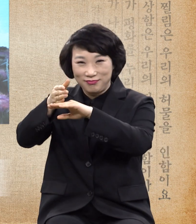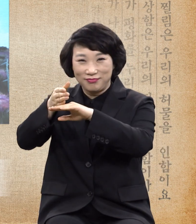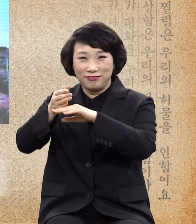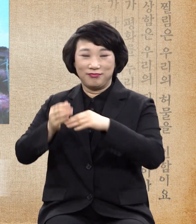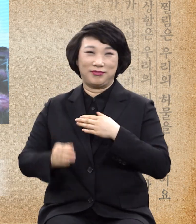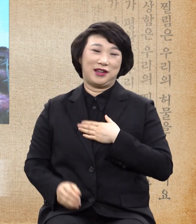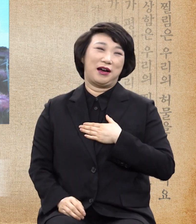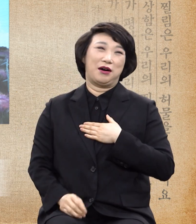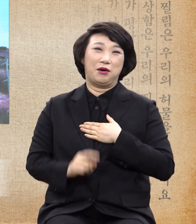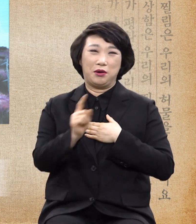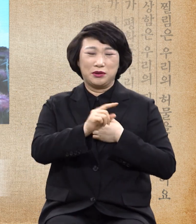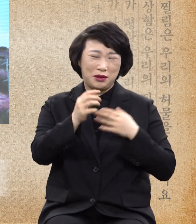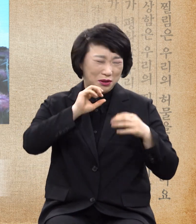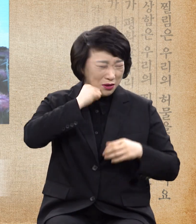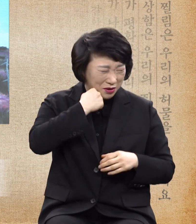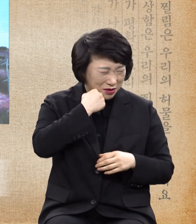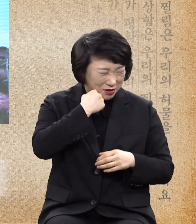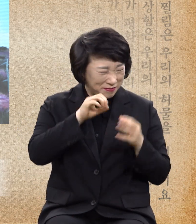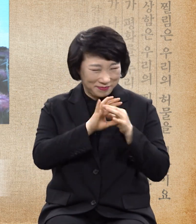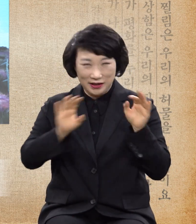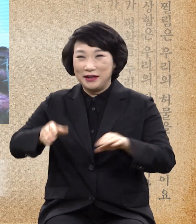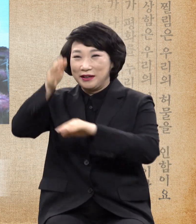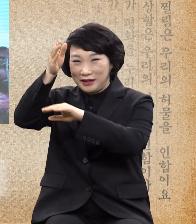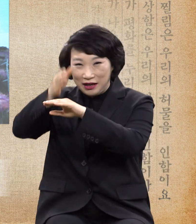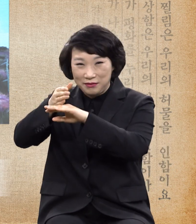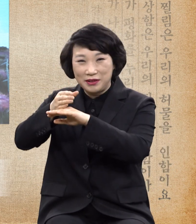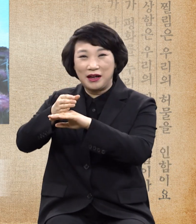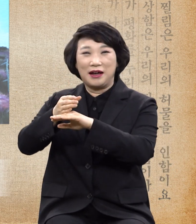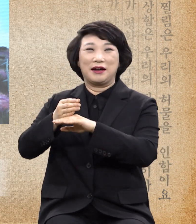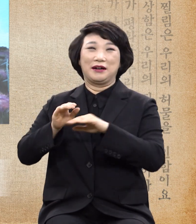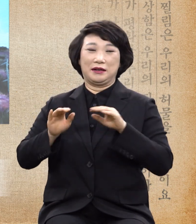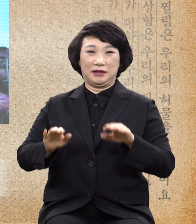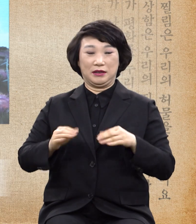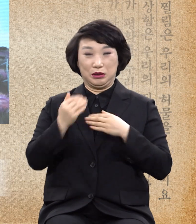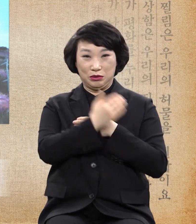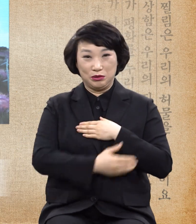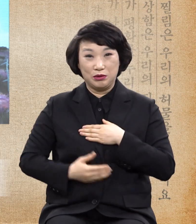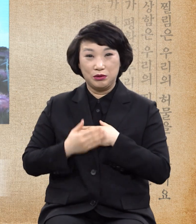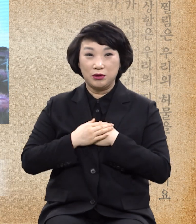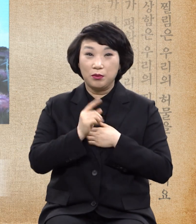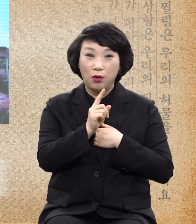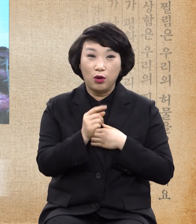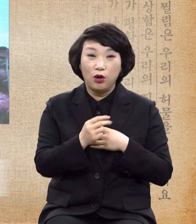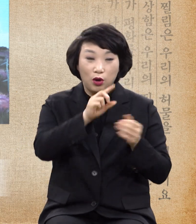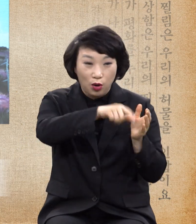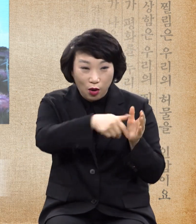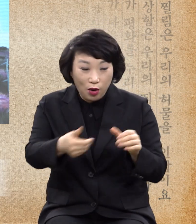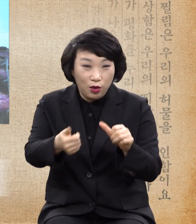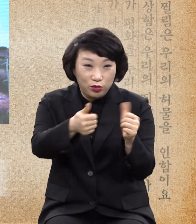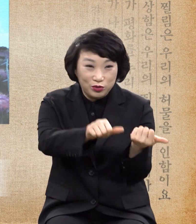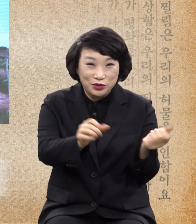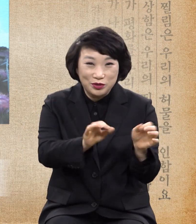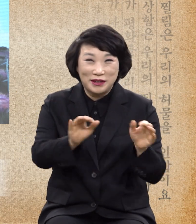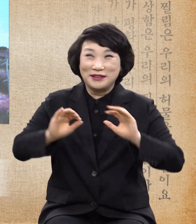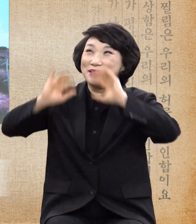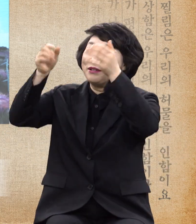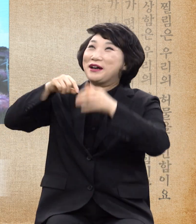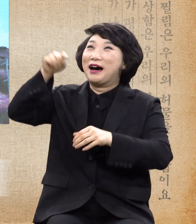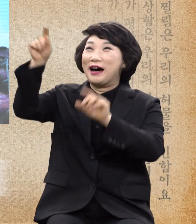어떤 고통이 있어도 감사해요. 육신은 끝나는 순간 나는 천국에서 살 것이니까.